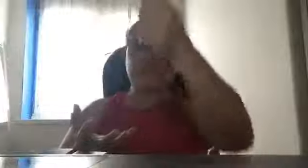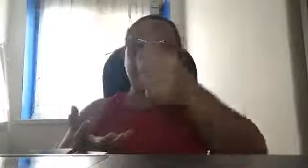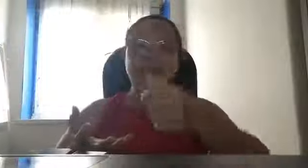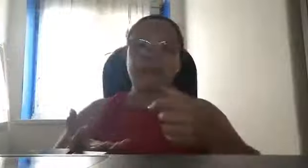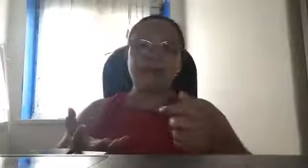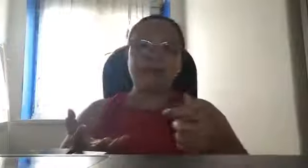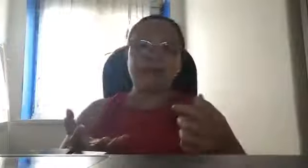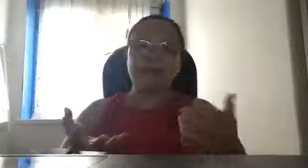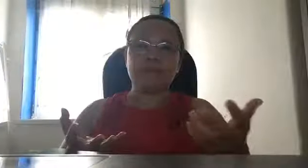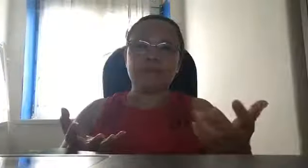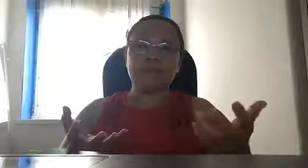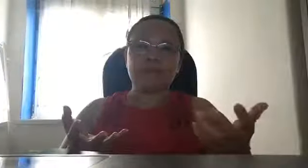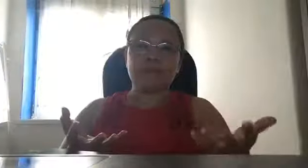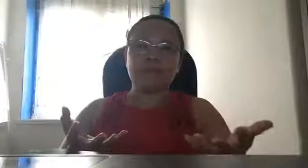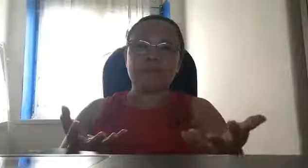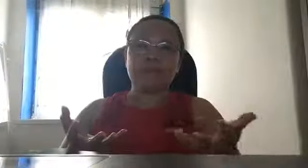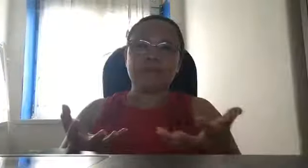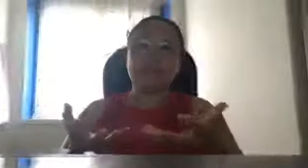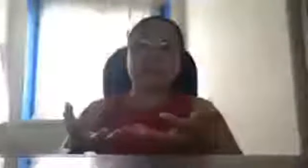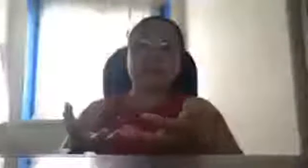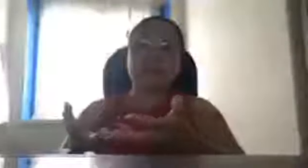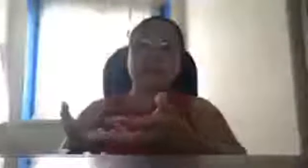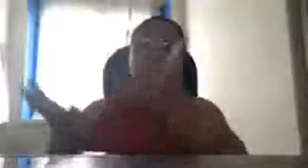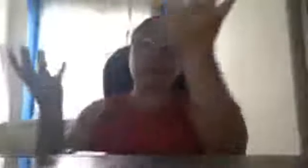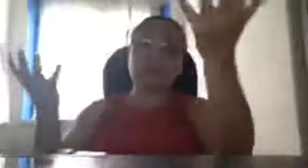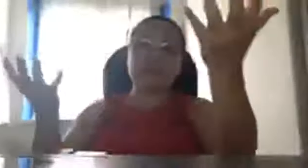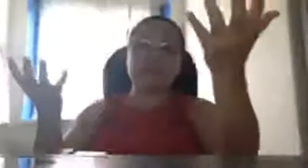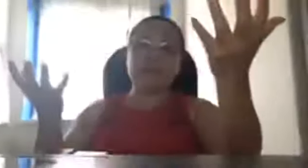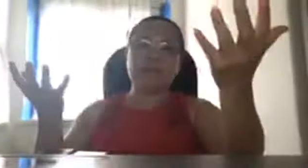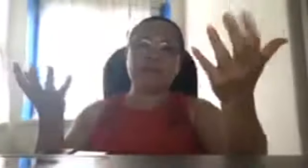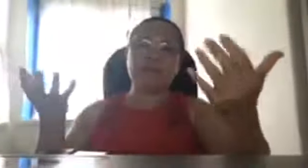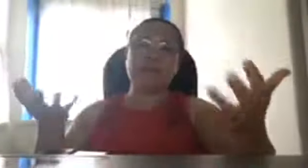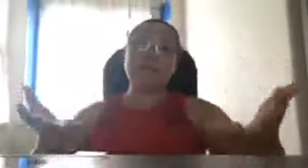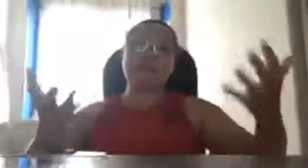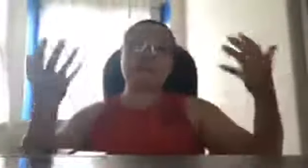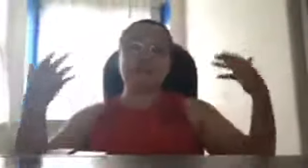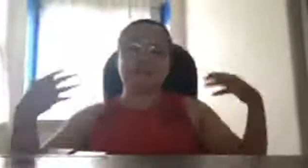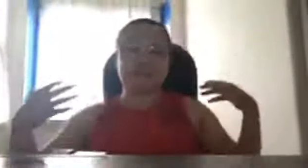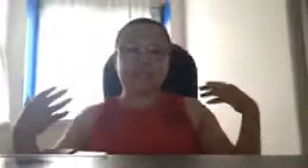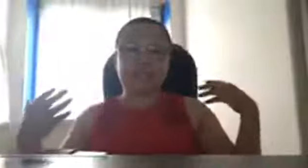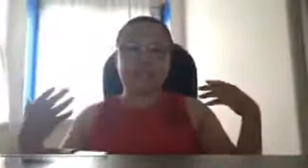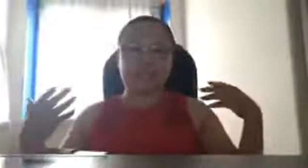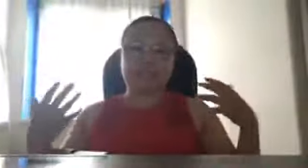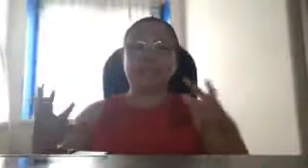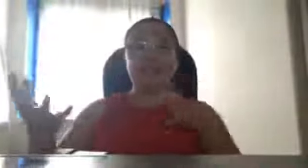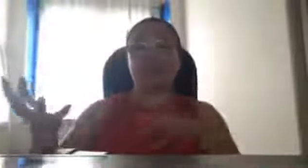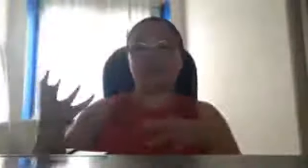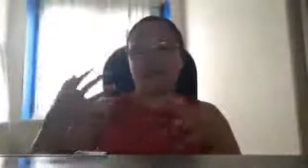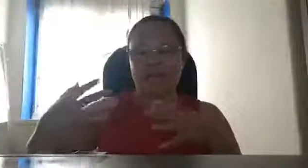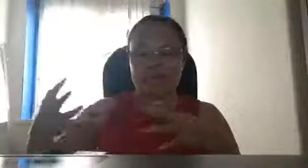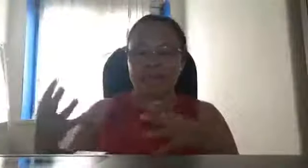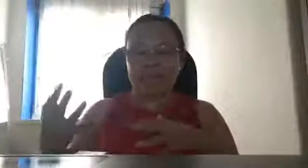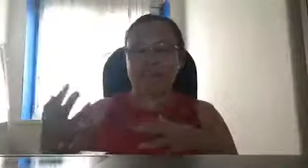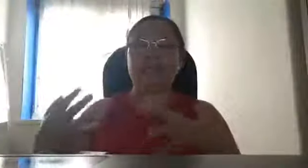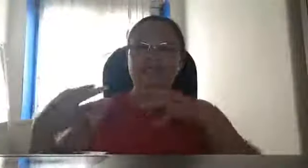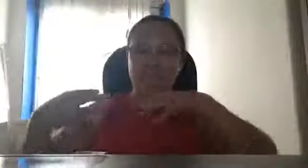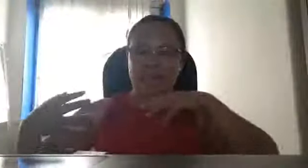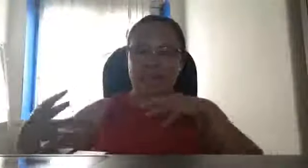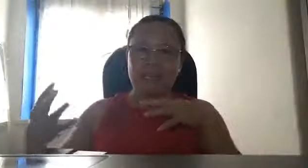pinasabog o sabog ang Philippines apektado ang China dahil kapitbahay natin ang China